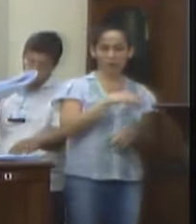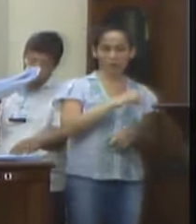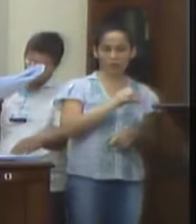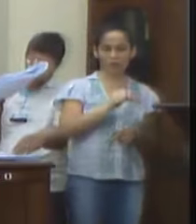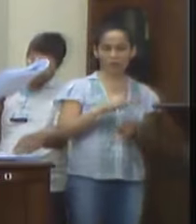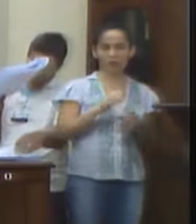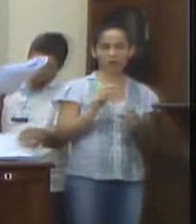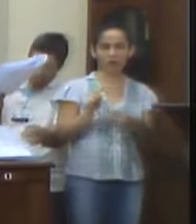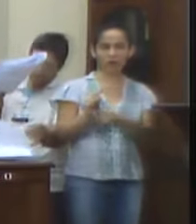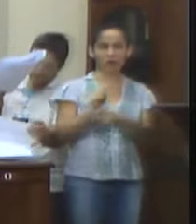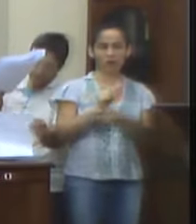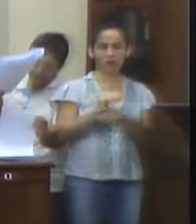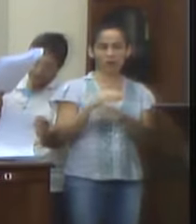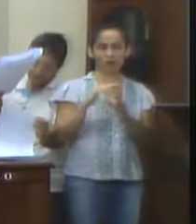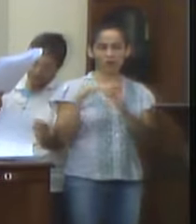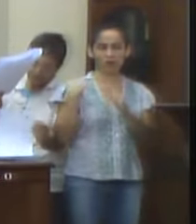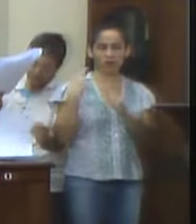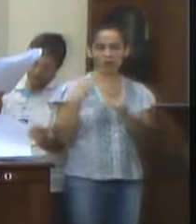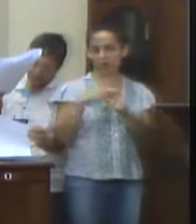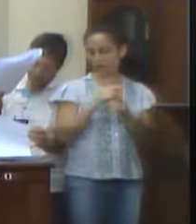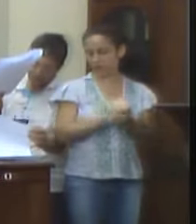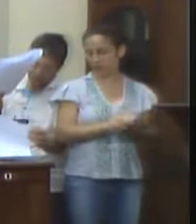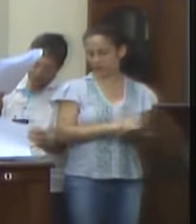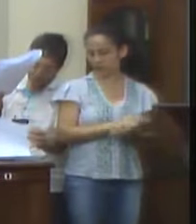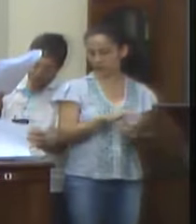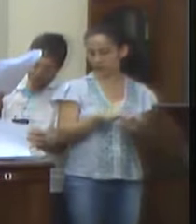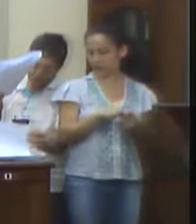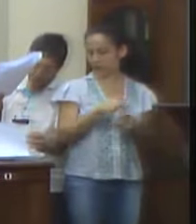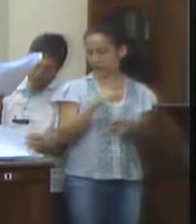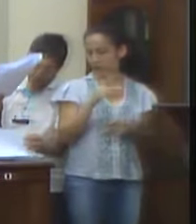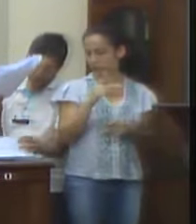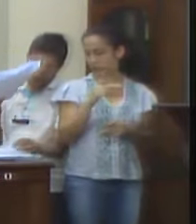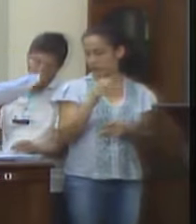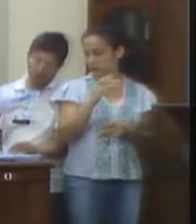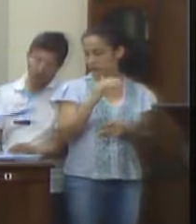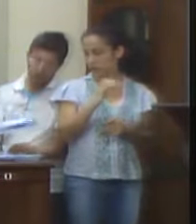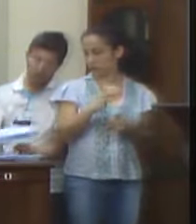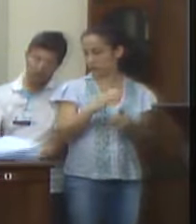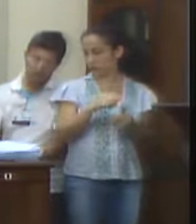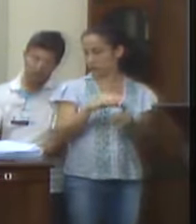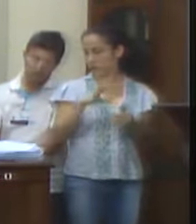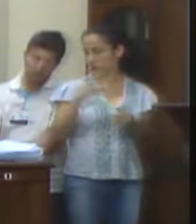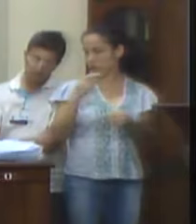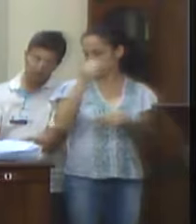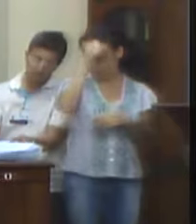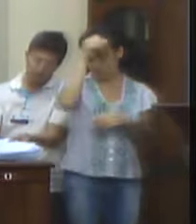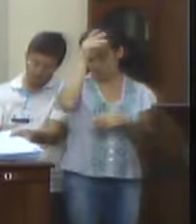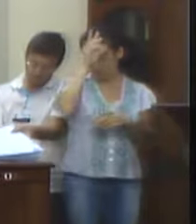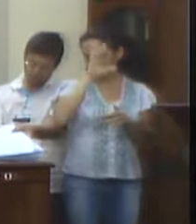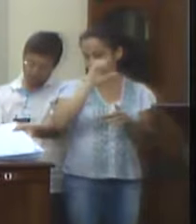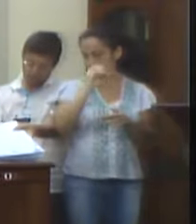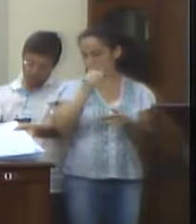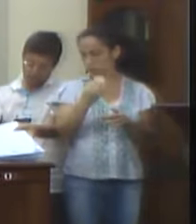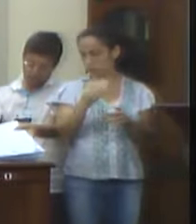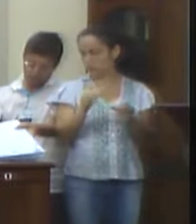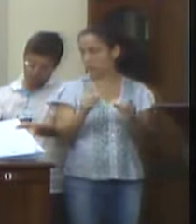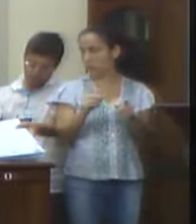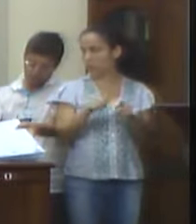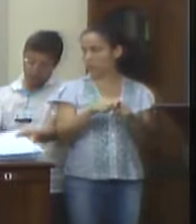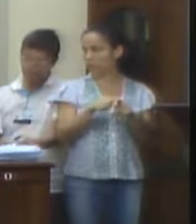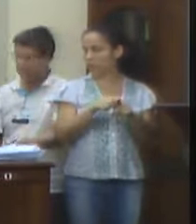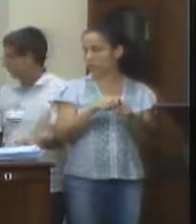parecer prévio do Tribunal de Contas do Estado ou mediante parecer prévio do Tribunal de Contas dos Municípios ou órgão equivalente,